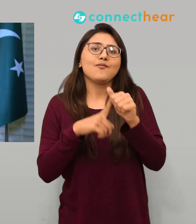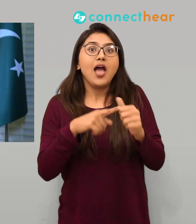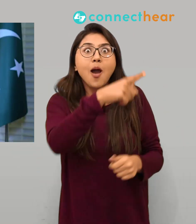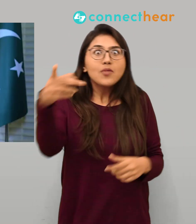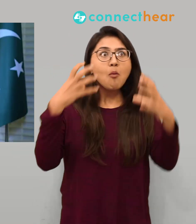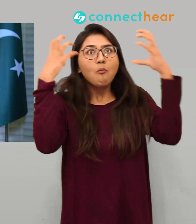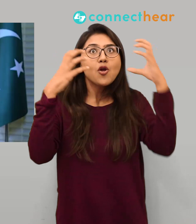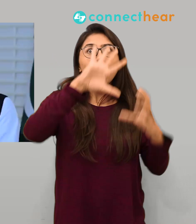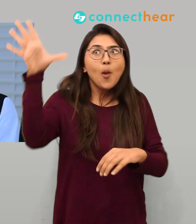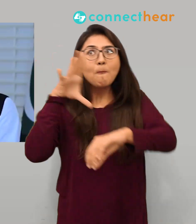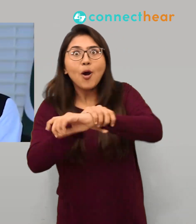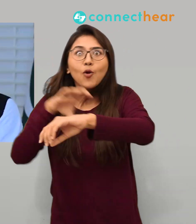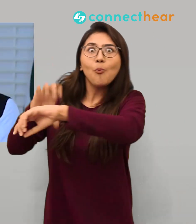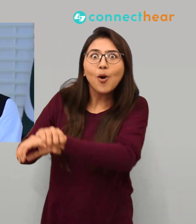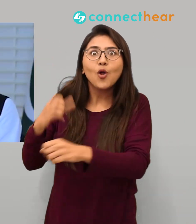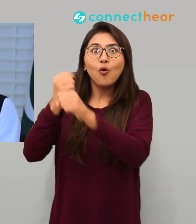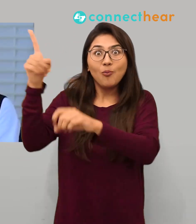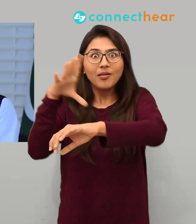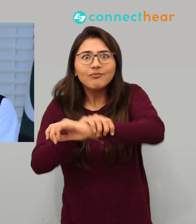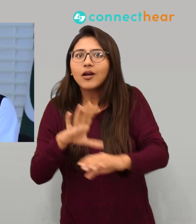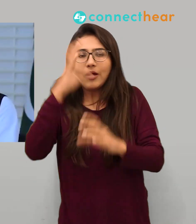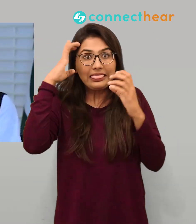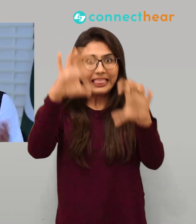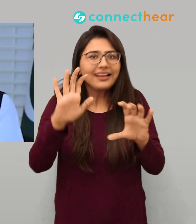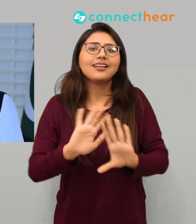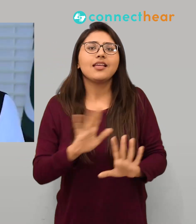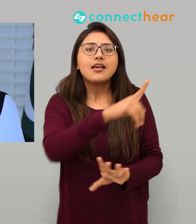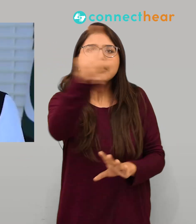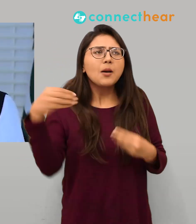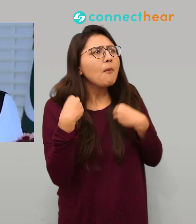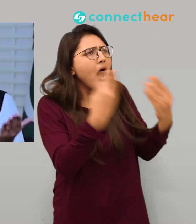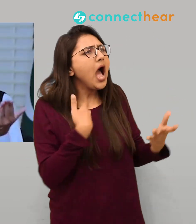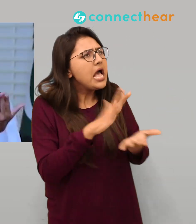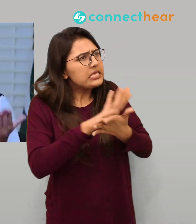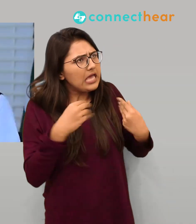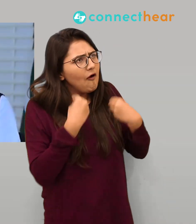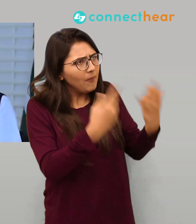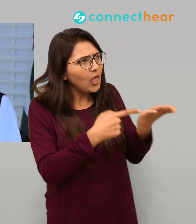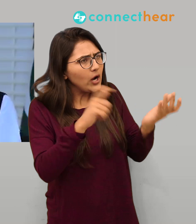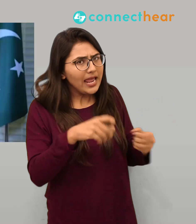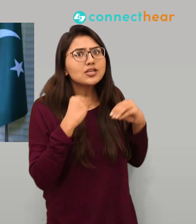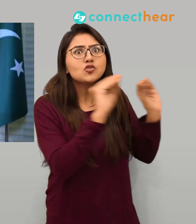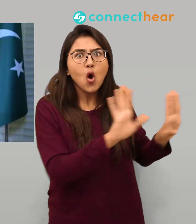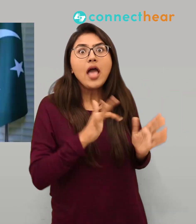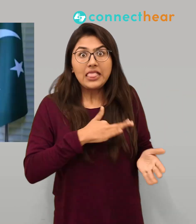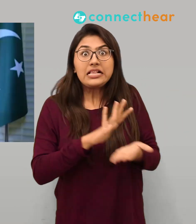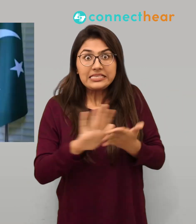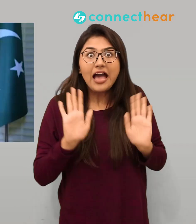فکر نہیں ہوگی کوئی ادارہ آپ کو تنگ نہ کرے جب آپ کے احساس سے ڈیکلیئر ہو جائیں یہ سب کے لئے اچھا ہے آخر میں جو سب سے ضروری